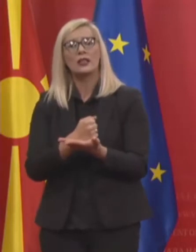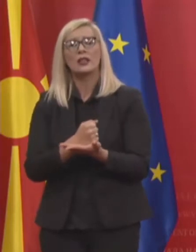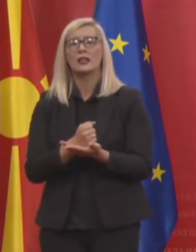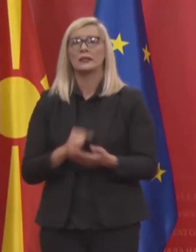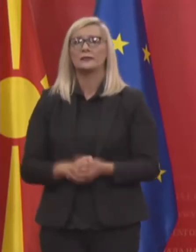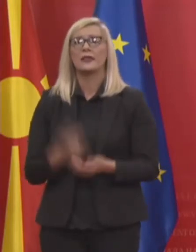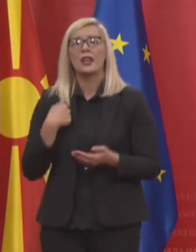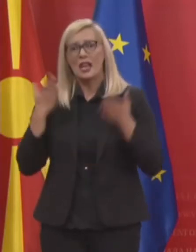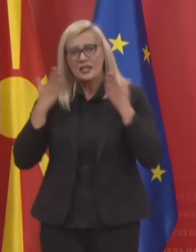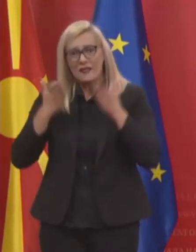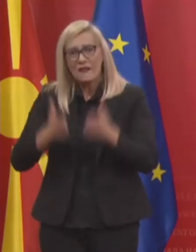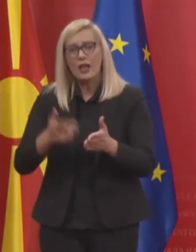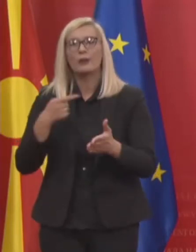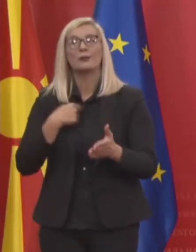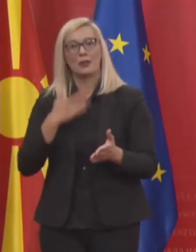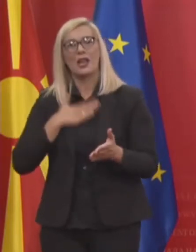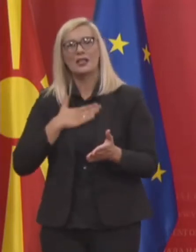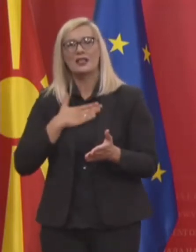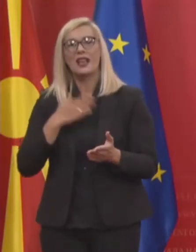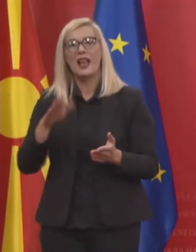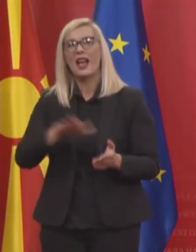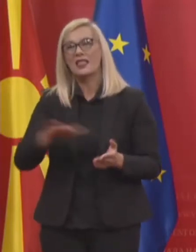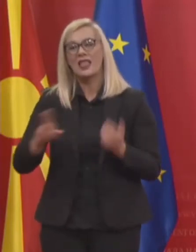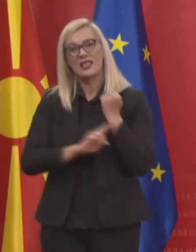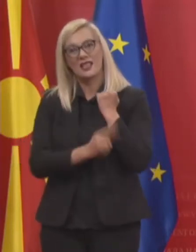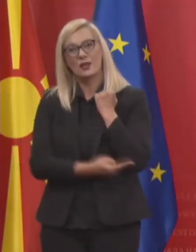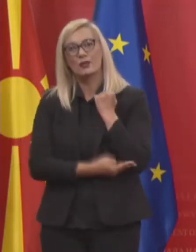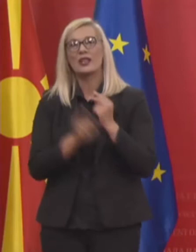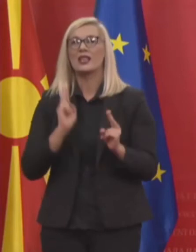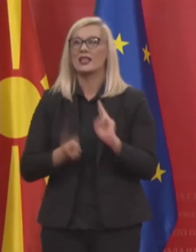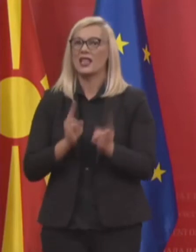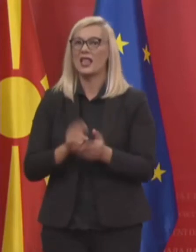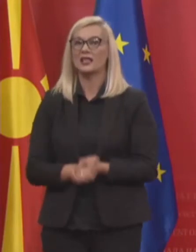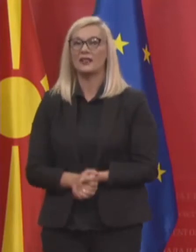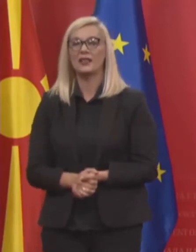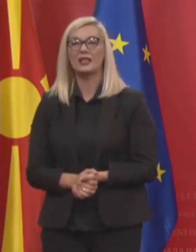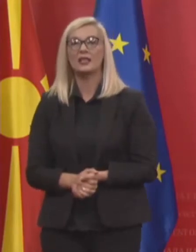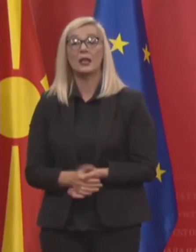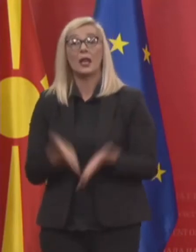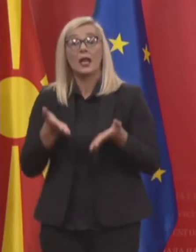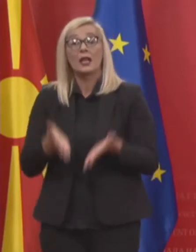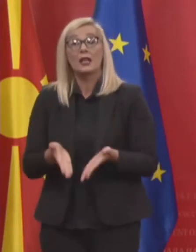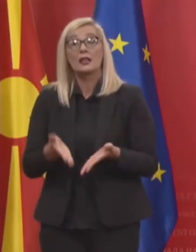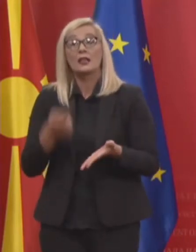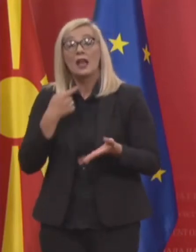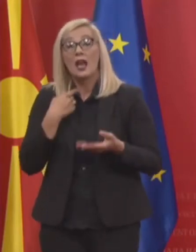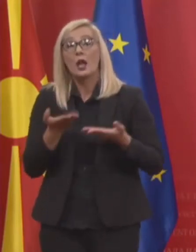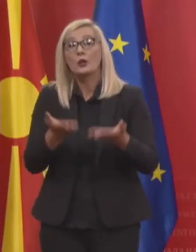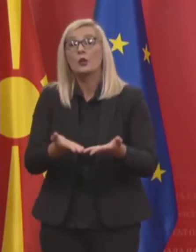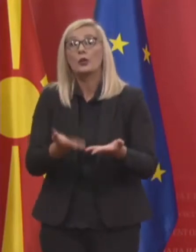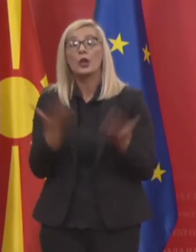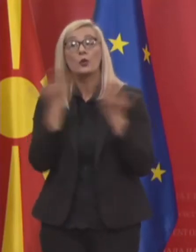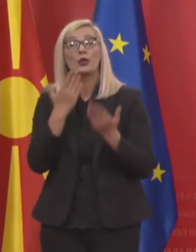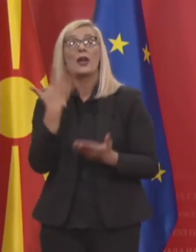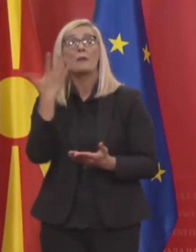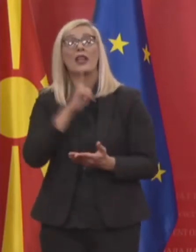сум уверен дека ке ја засакаат и учениците и наставниците. Таа нуди учење на пет јазици,